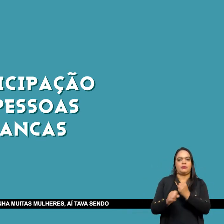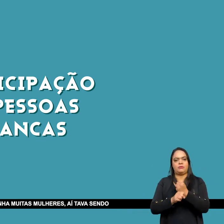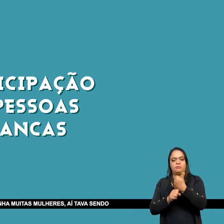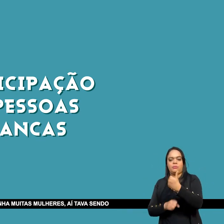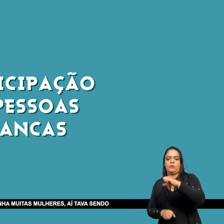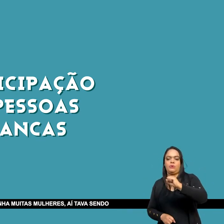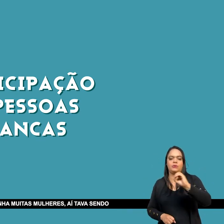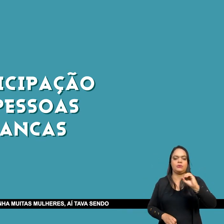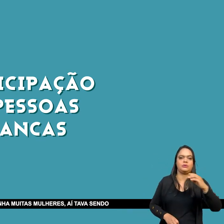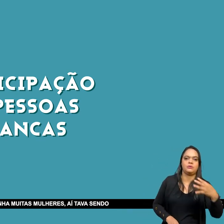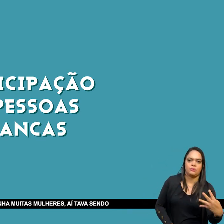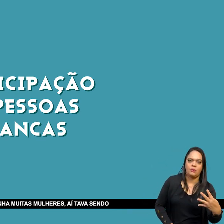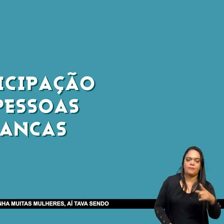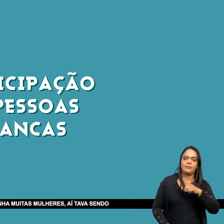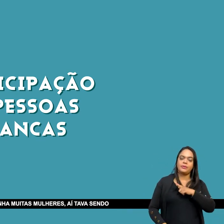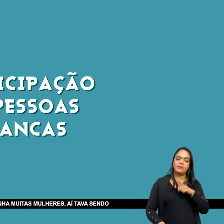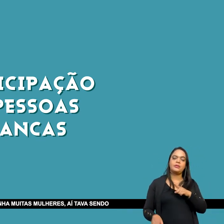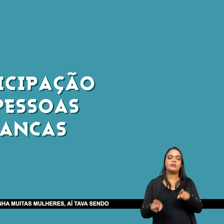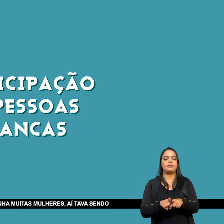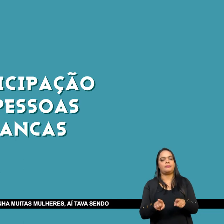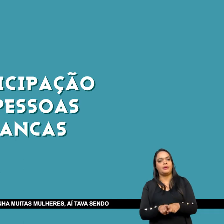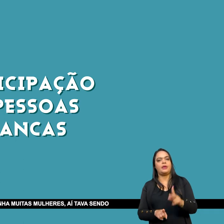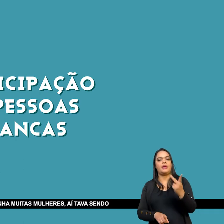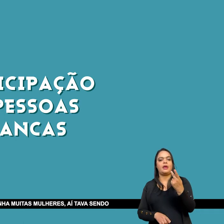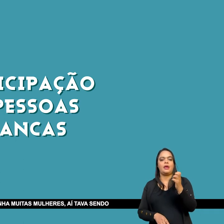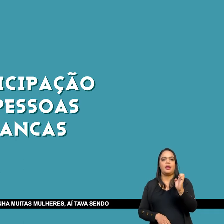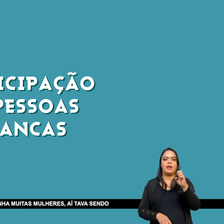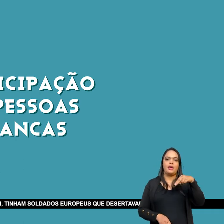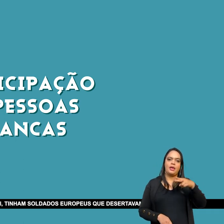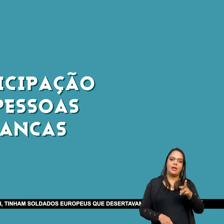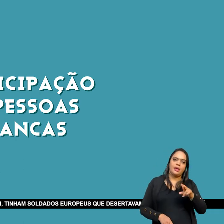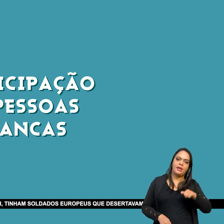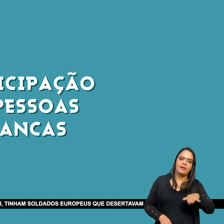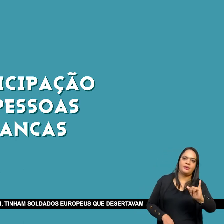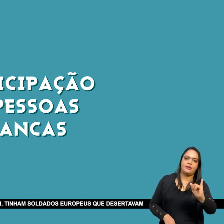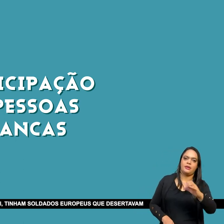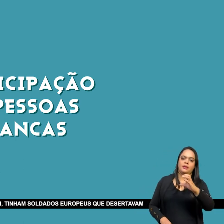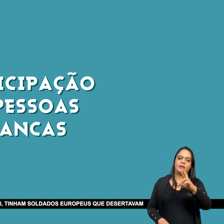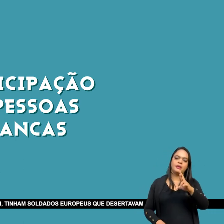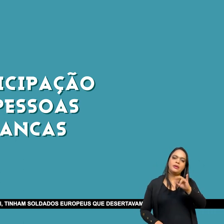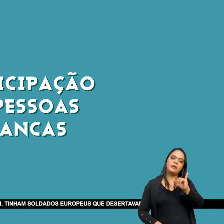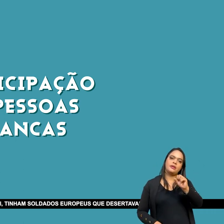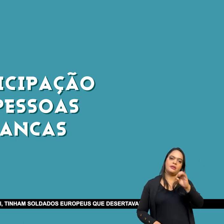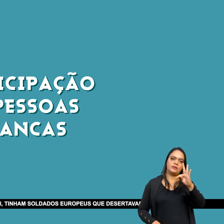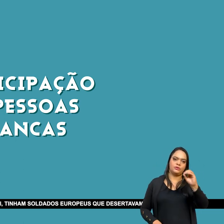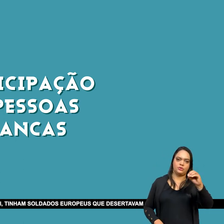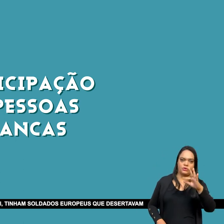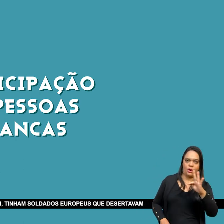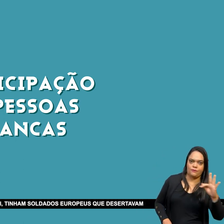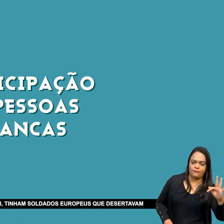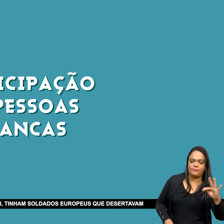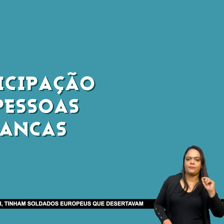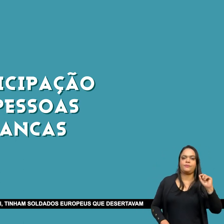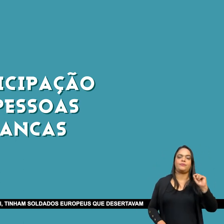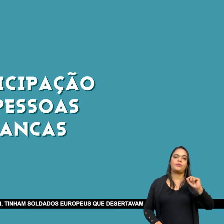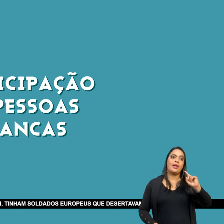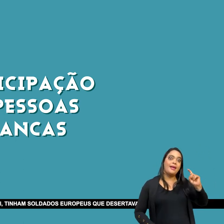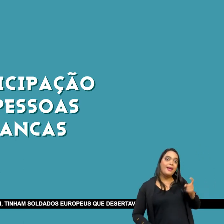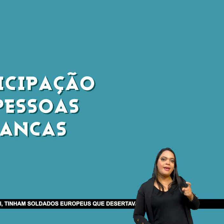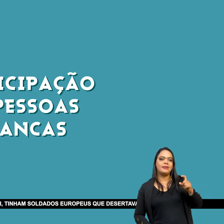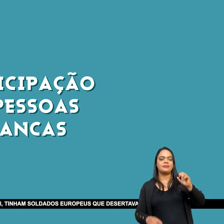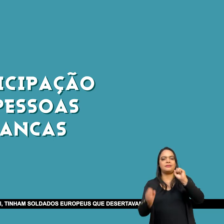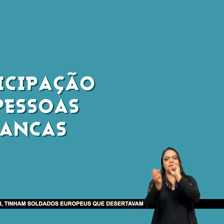padre Que tinha muitas mulheres Aí Para ser perseguido Pela igreja Ele aderiu A revolução Do Haiti